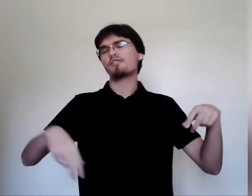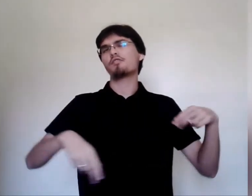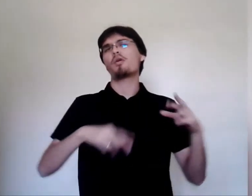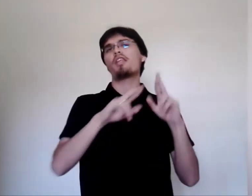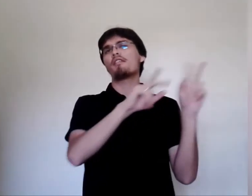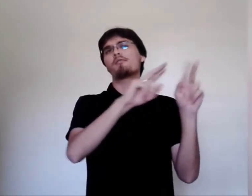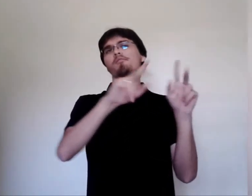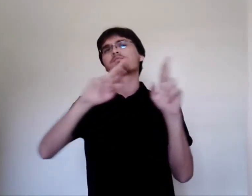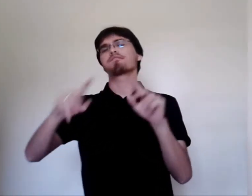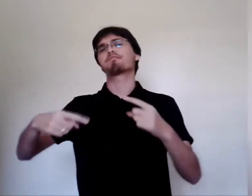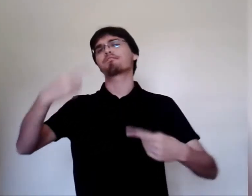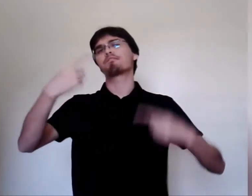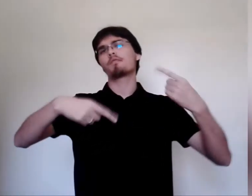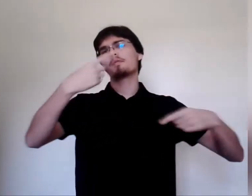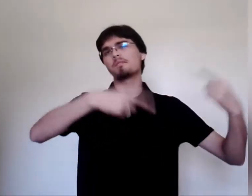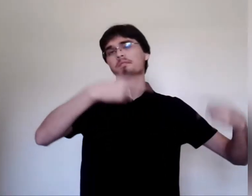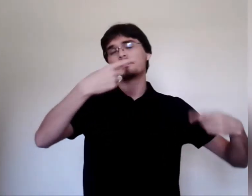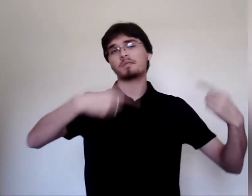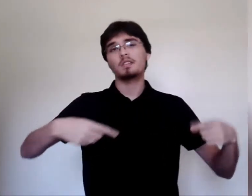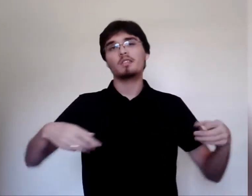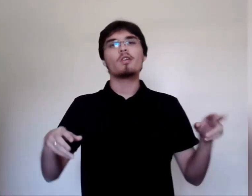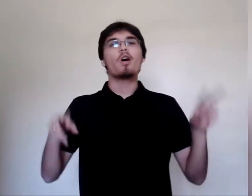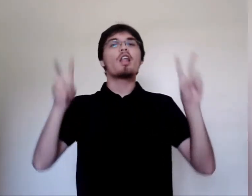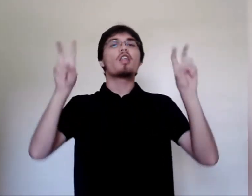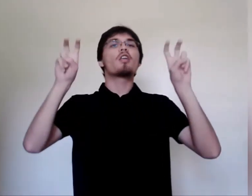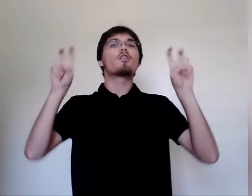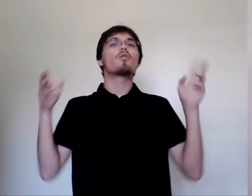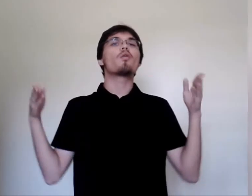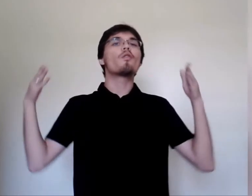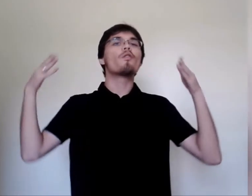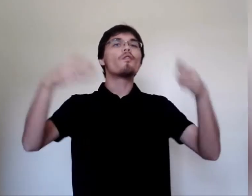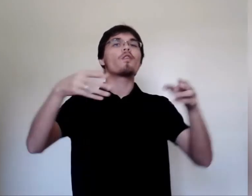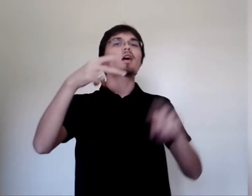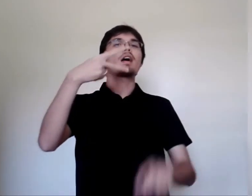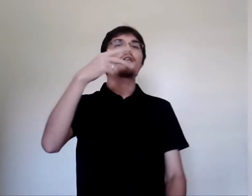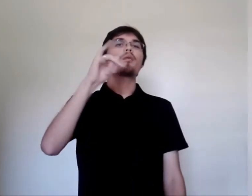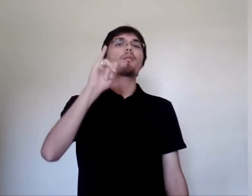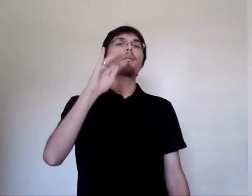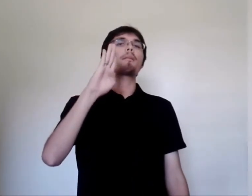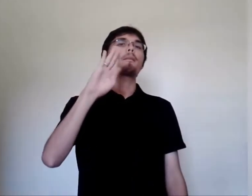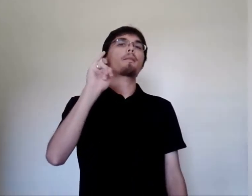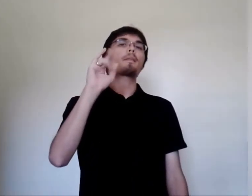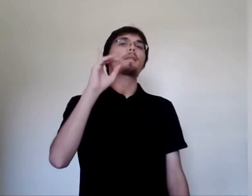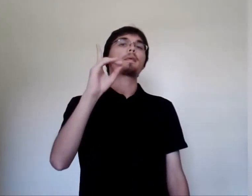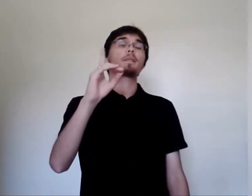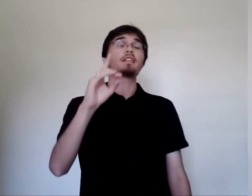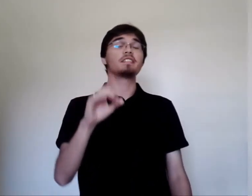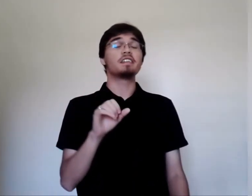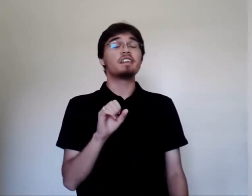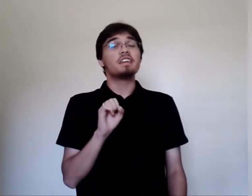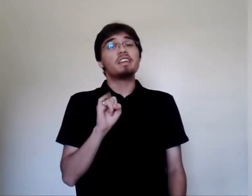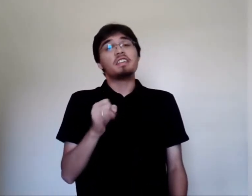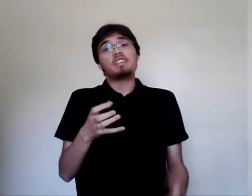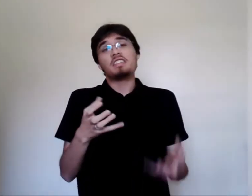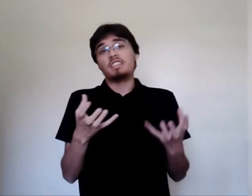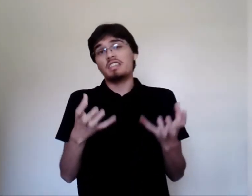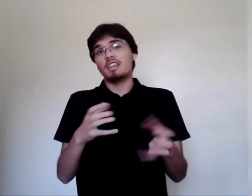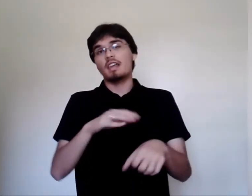palestras e mesas redondas com diversas temáticas sobre o programa. Para realizar sua inscrição e obter